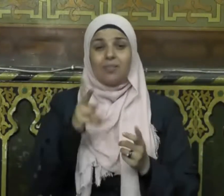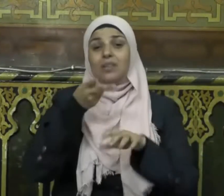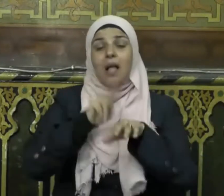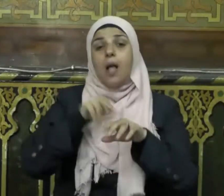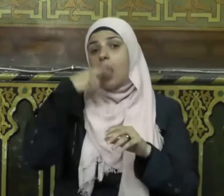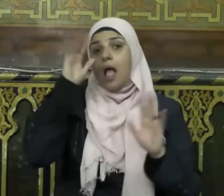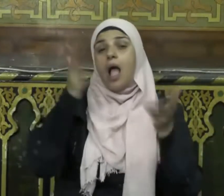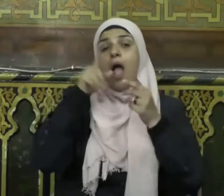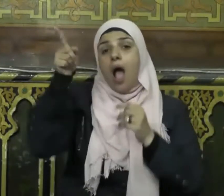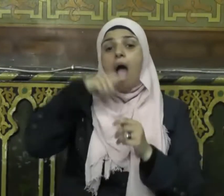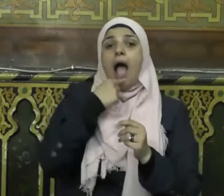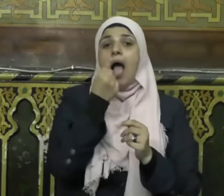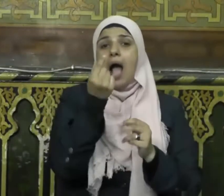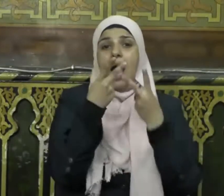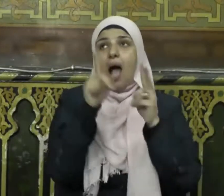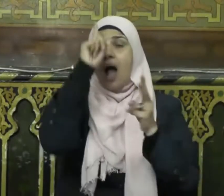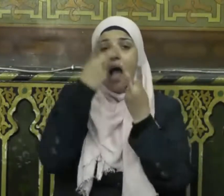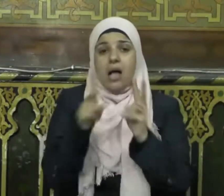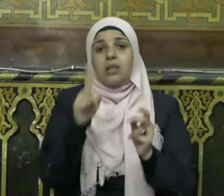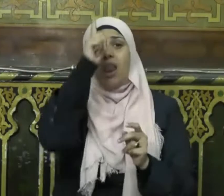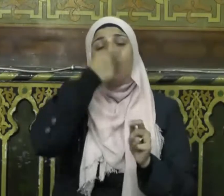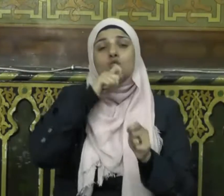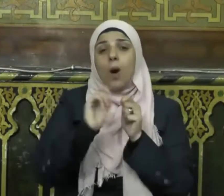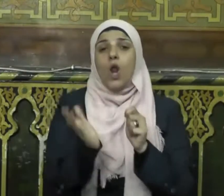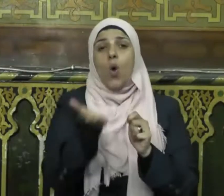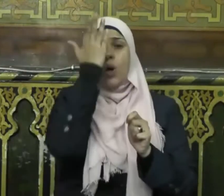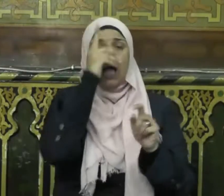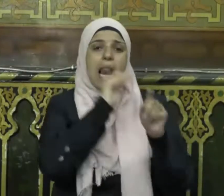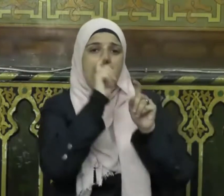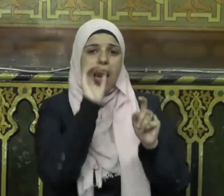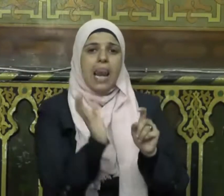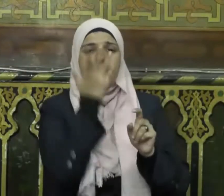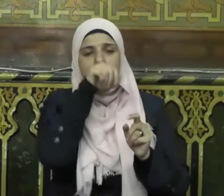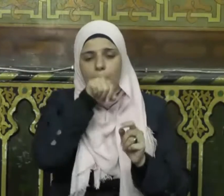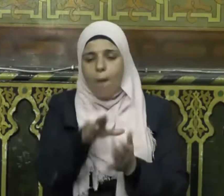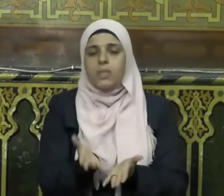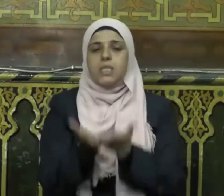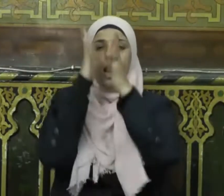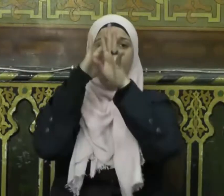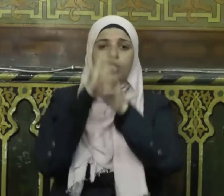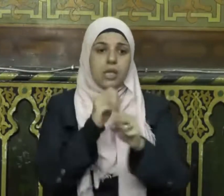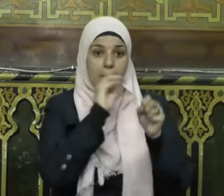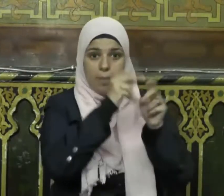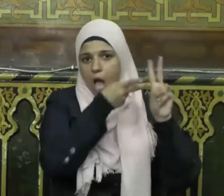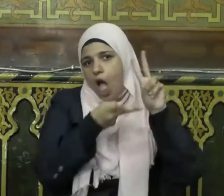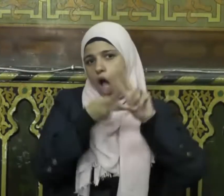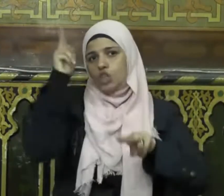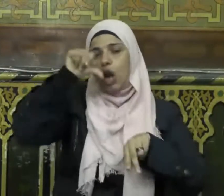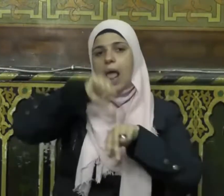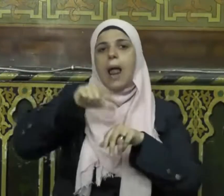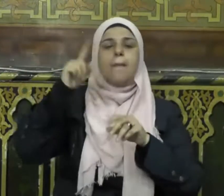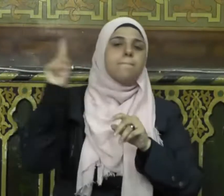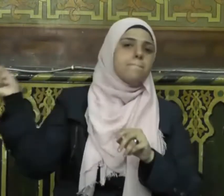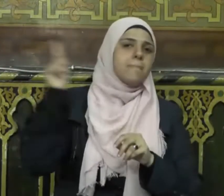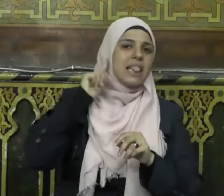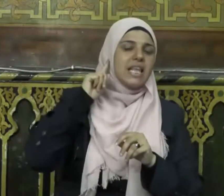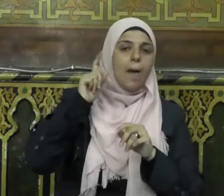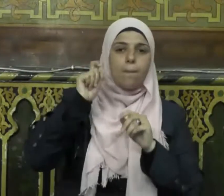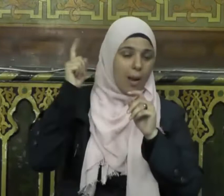ولما أذن الله عز وجل لنبيه صلى الله عليه وسلم بالهجرة إلى المدينة المنورة